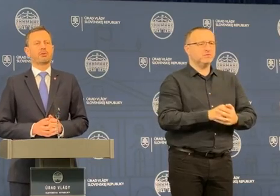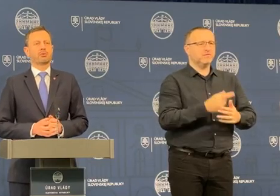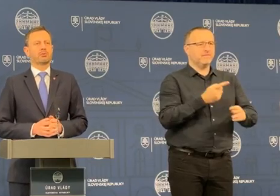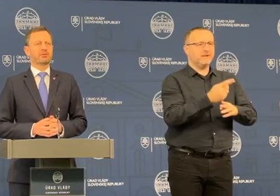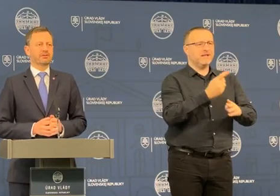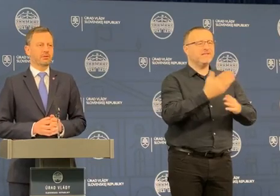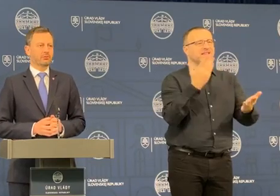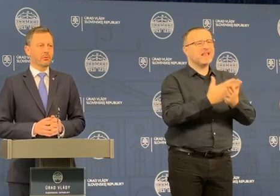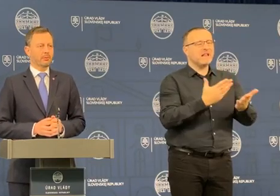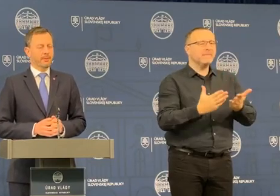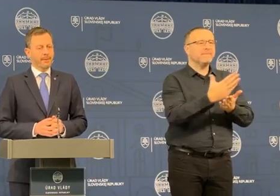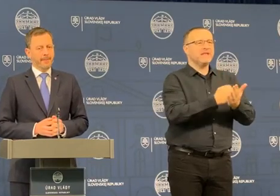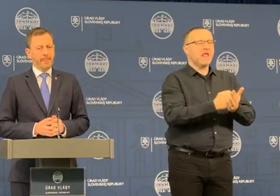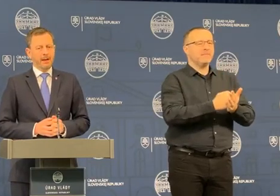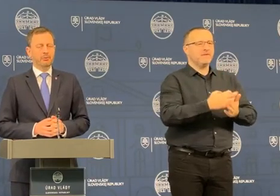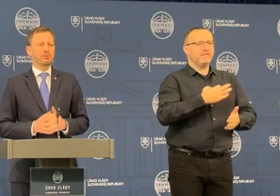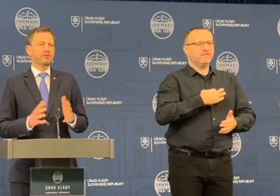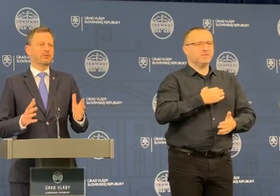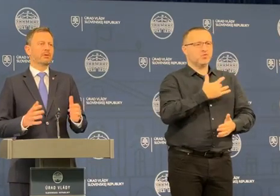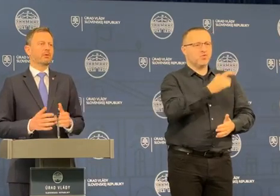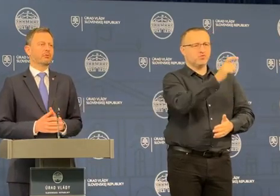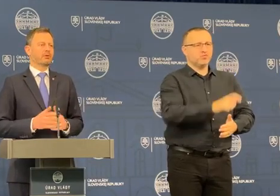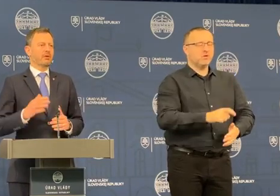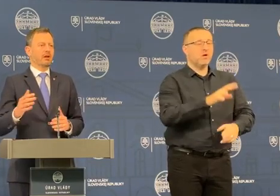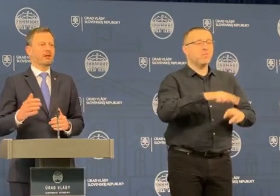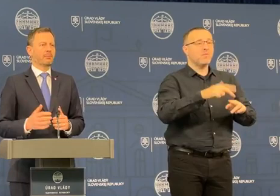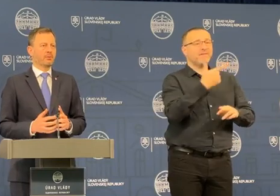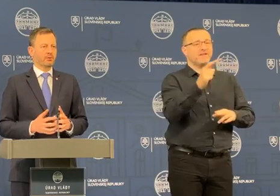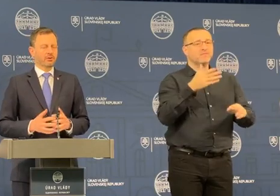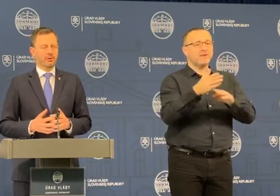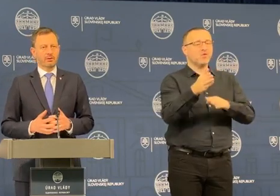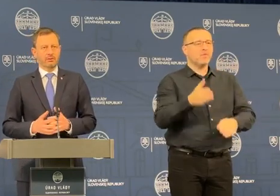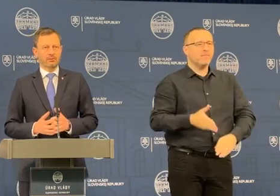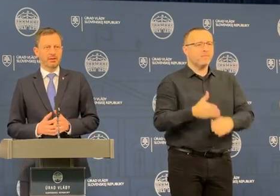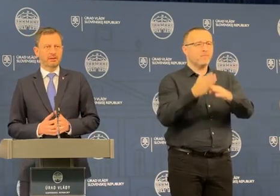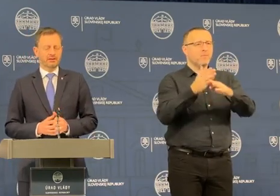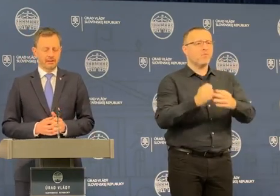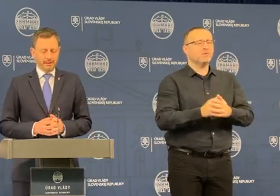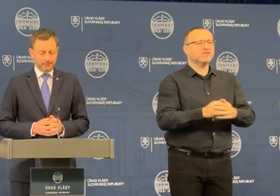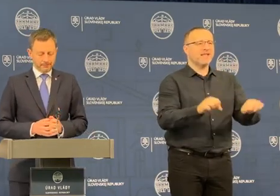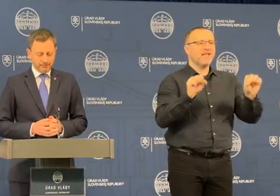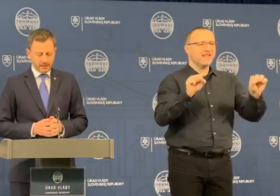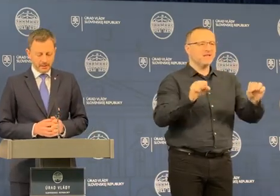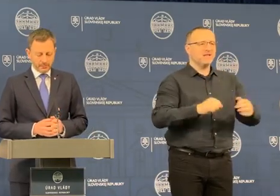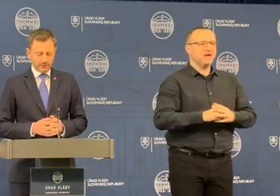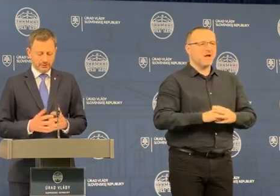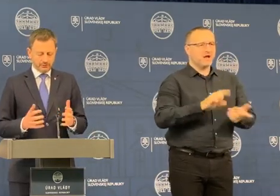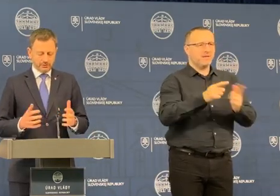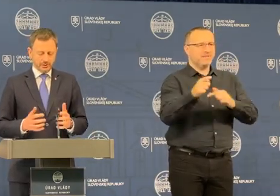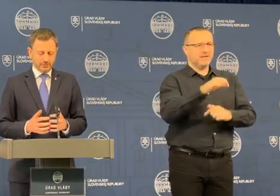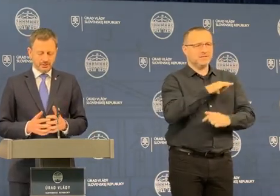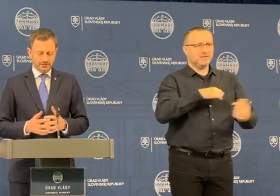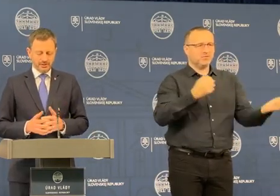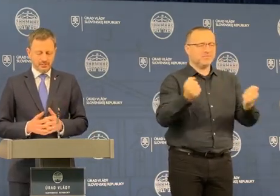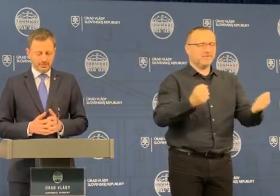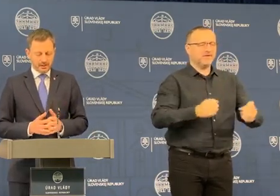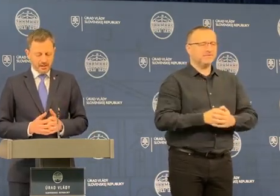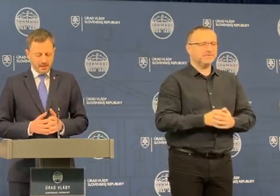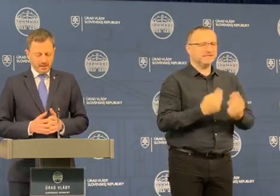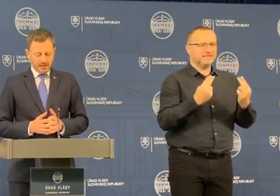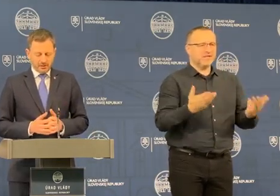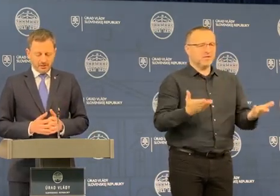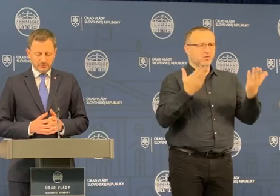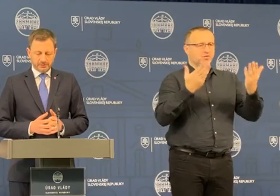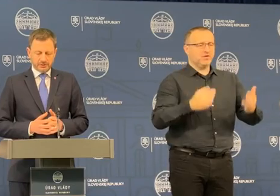daň z príjmu fyzických osôb. A potom 200 miliónov sme schváli na pomoc v energetike, alebo teda so zvýšenými cenami.